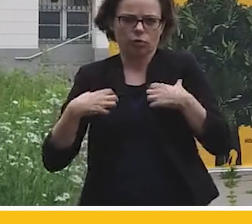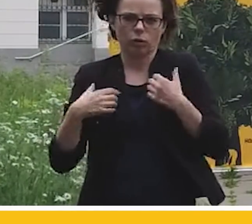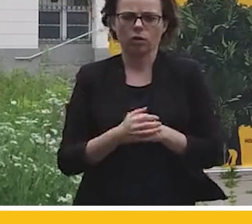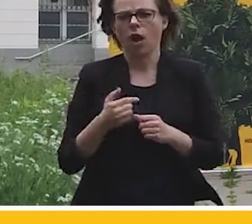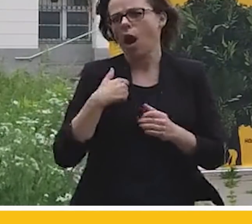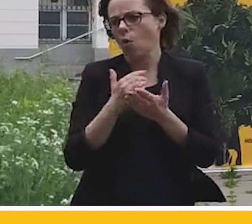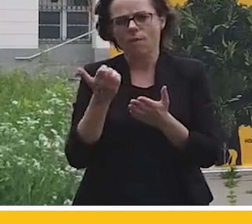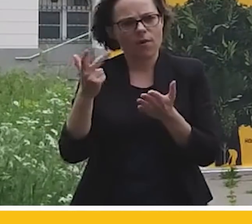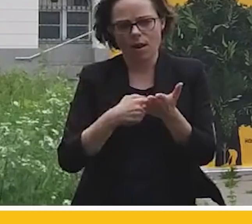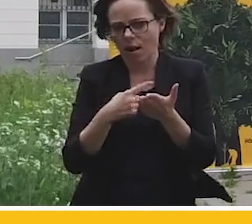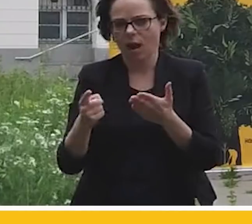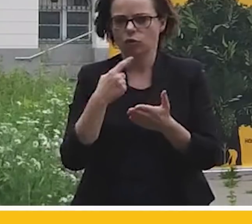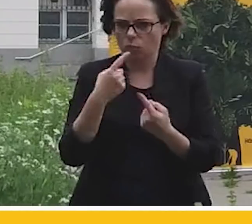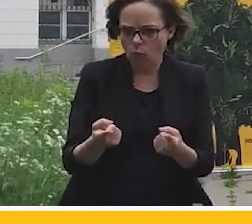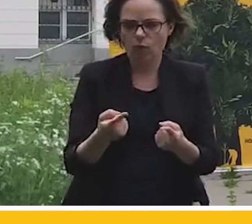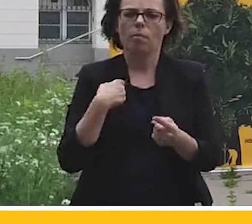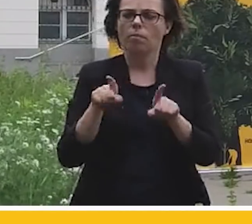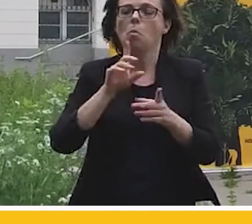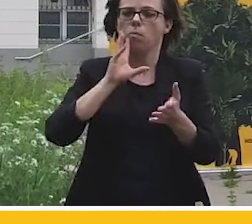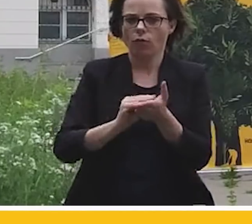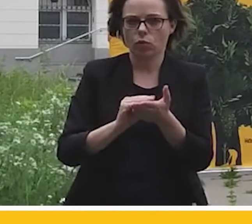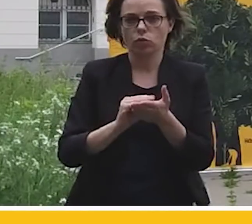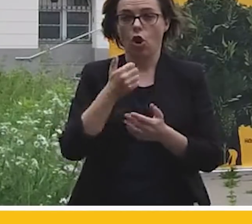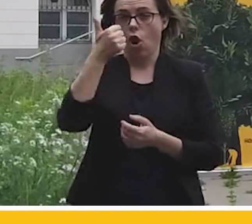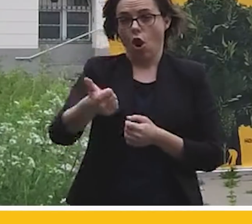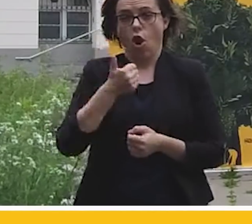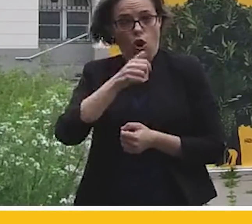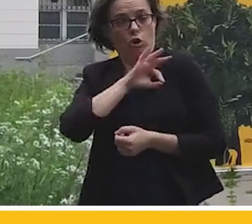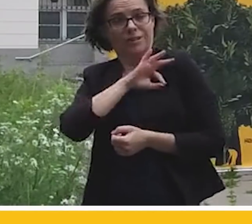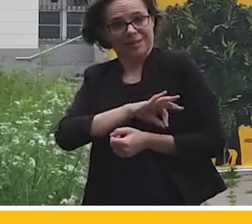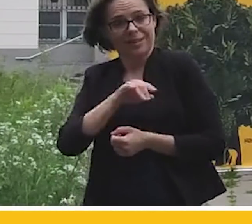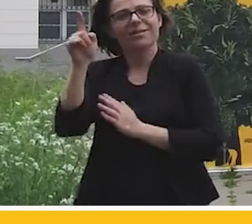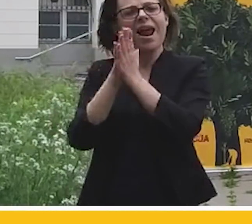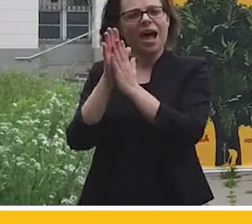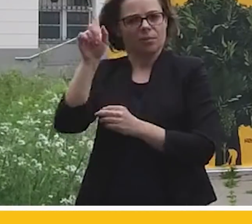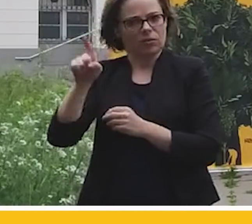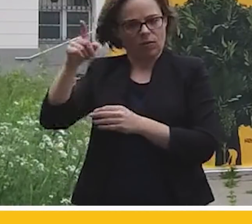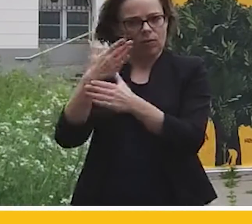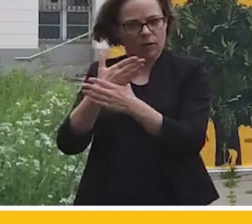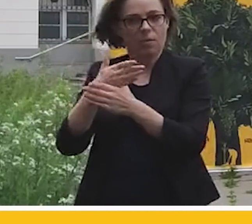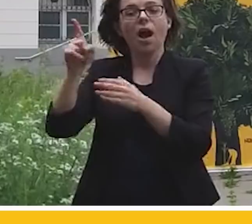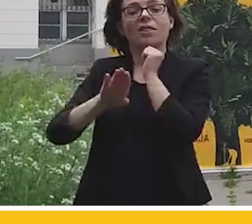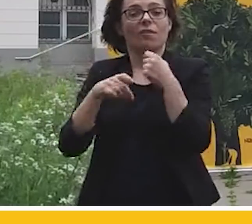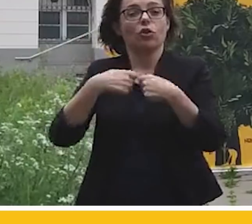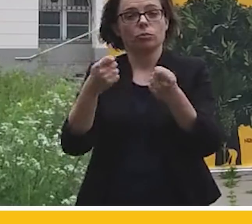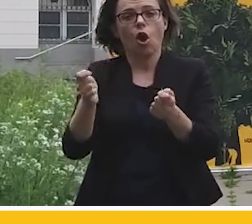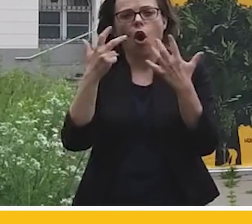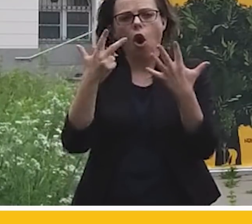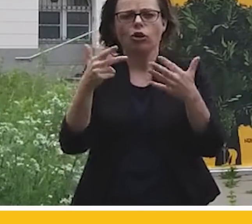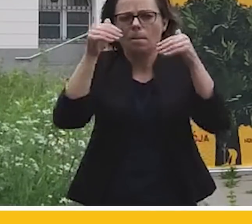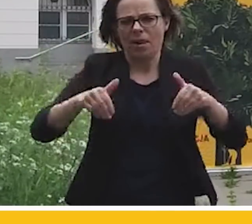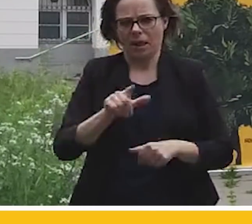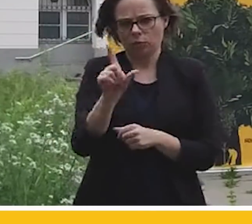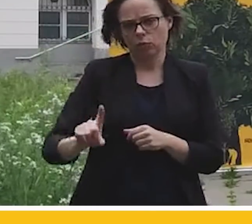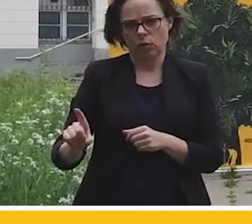Wam wielokrotnie. Powtórzę raz jeszcze. Zyski roczne lasów państwowych ze sprzedaży drewna sięgają 8 miliardów złotych.